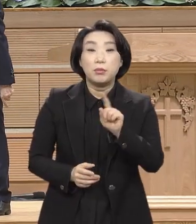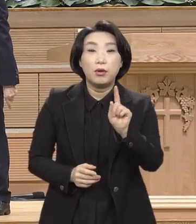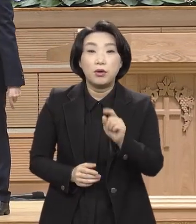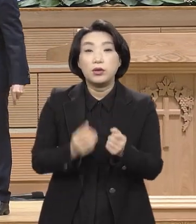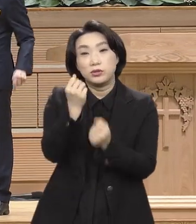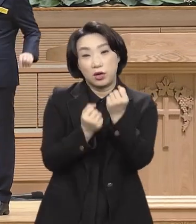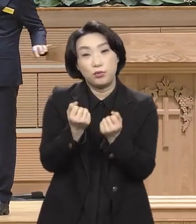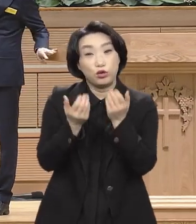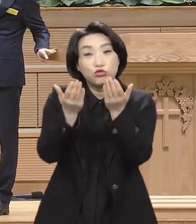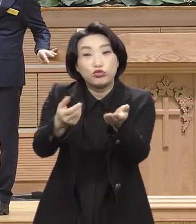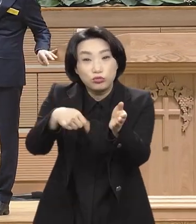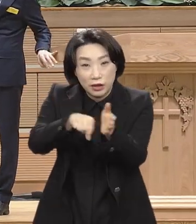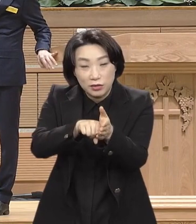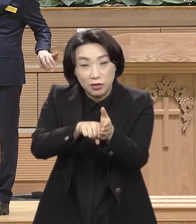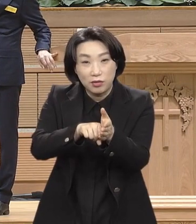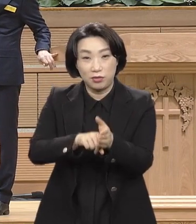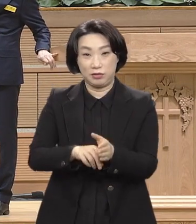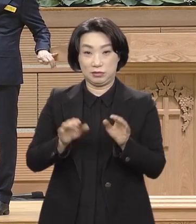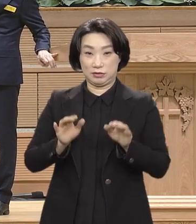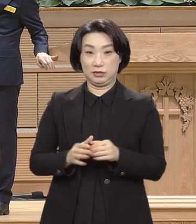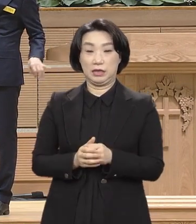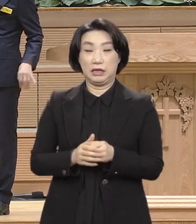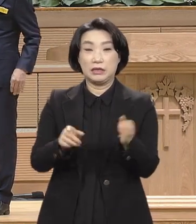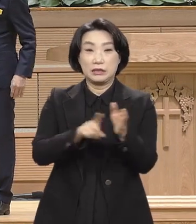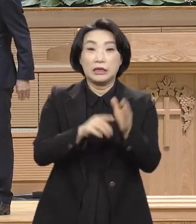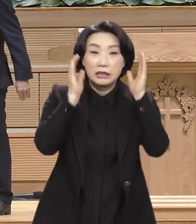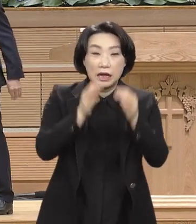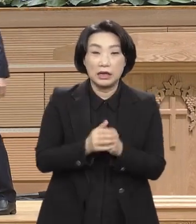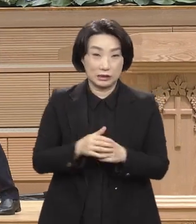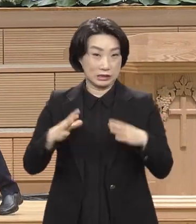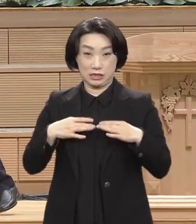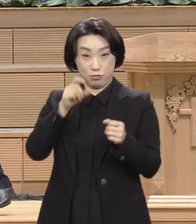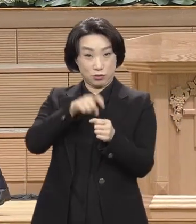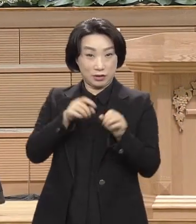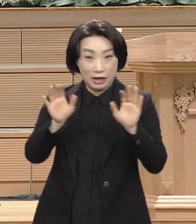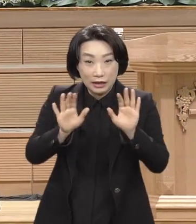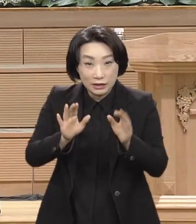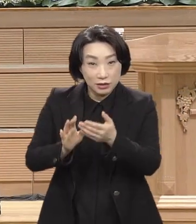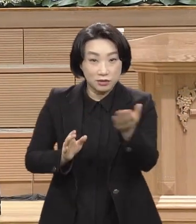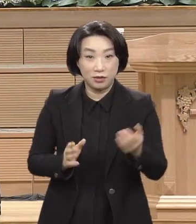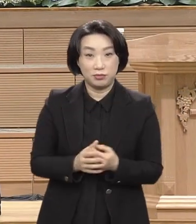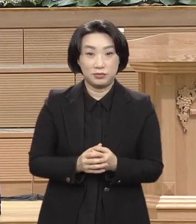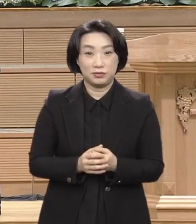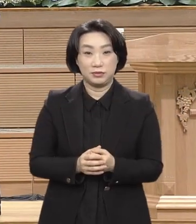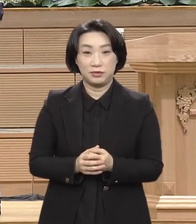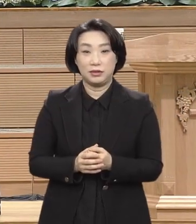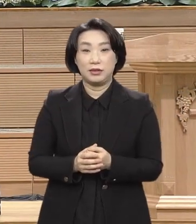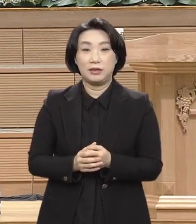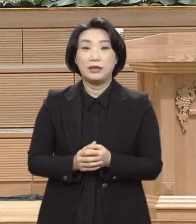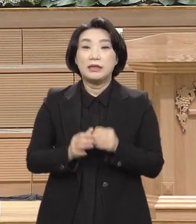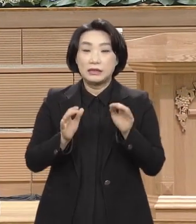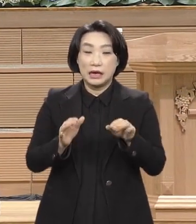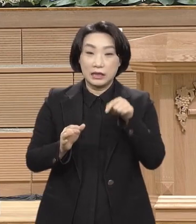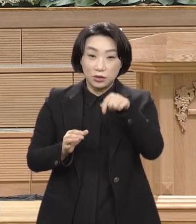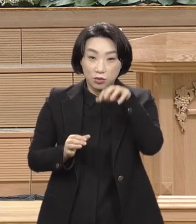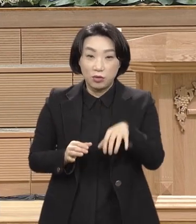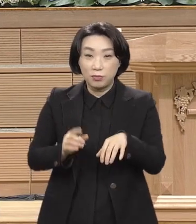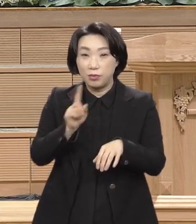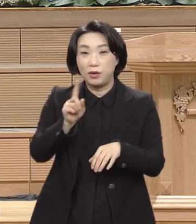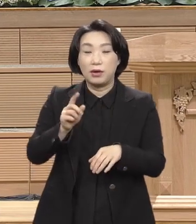잘하기 위해서는 소리야. 신학을 말하려고 하는 소리가 아니라. 여기는 하나님은 한문으로 논을